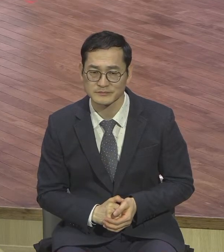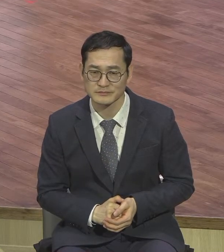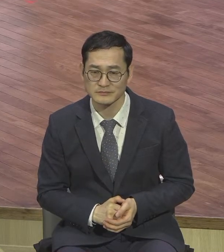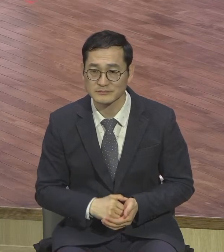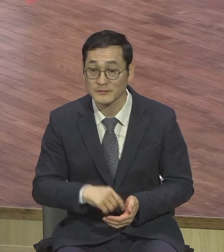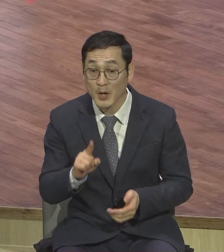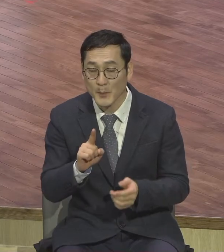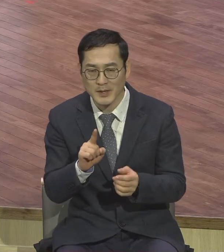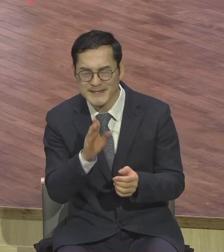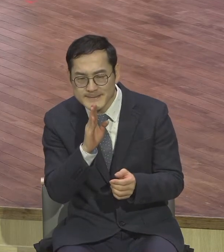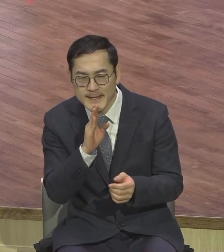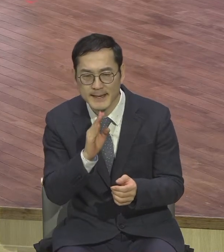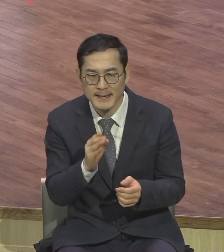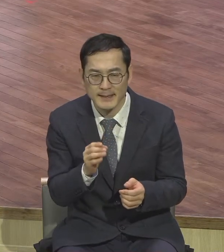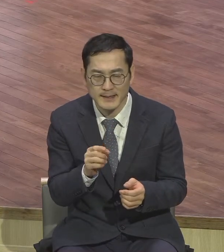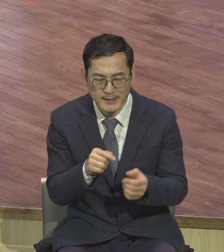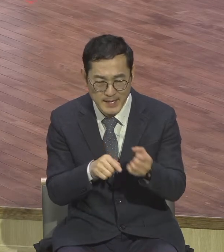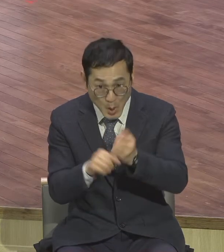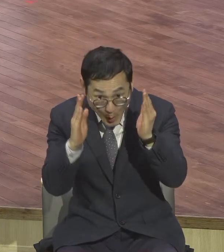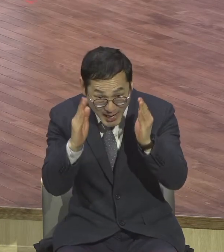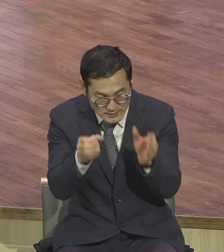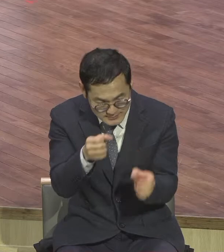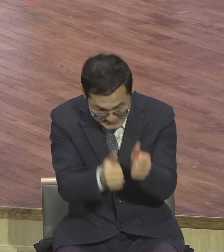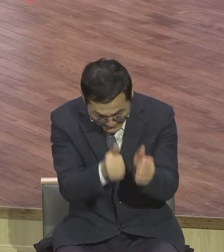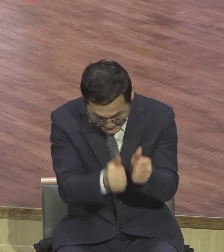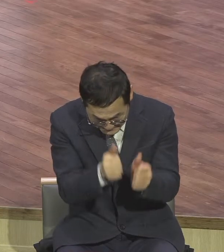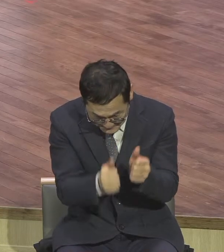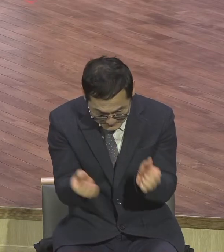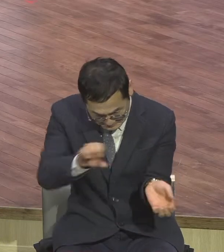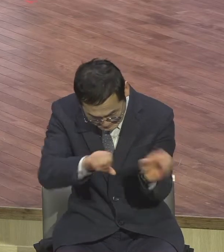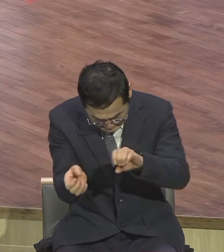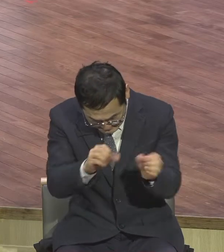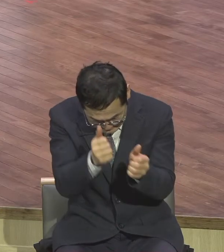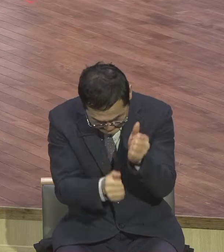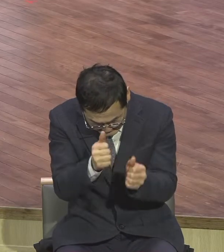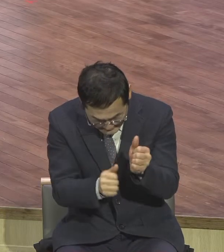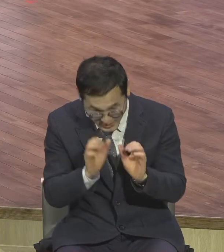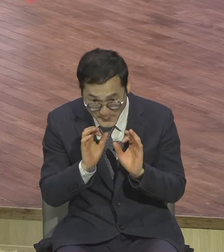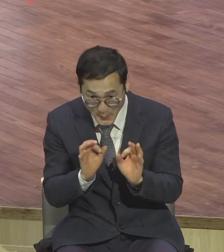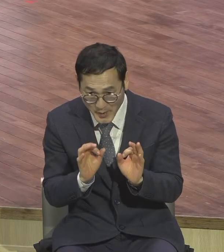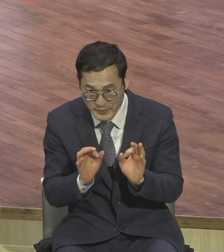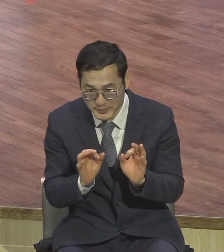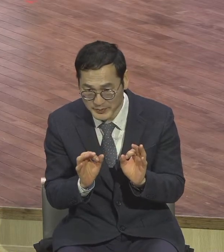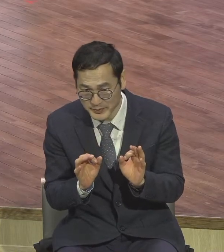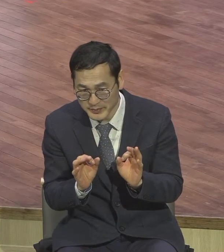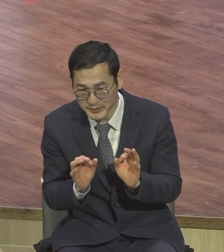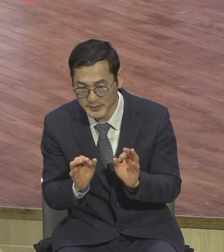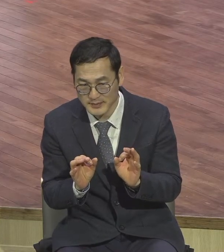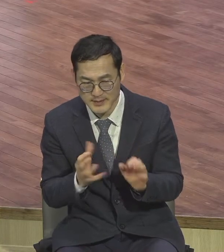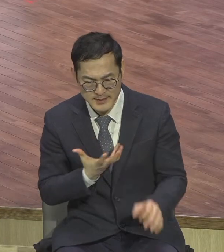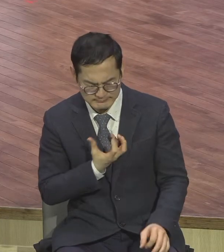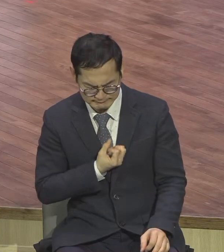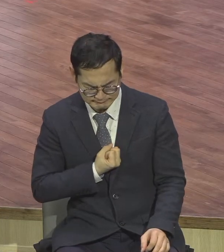실험의 결과를 보더라도 원한의 감정을 가지면 많은 긴장을